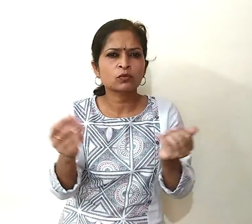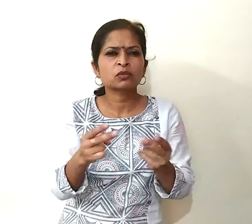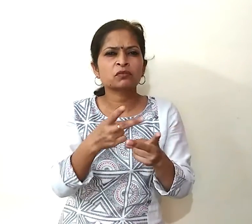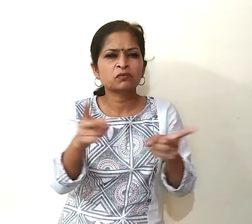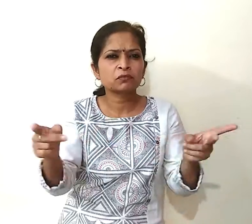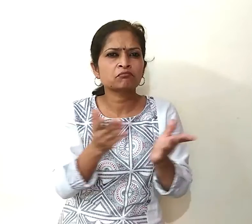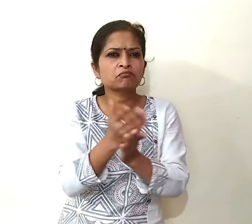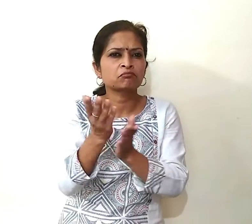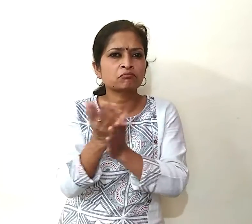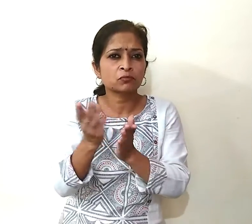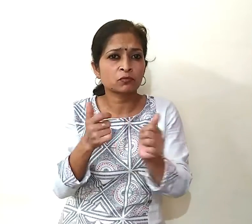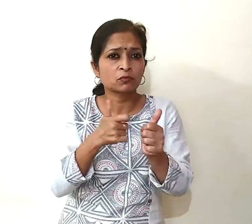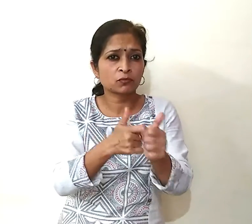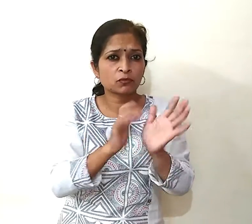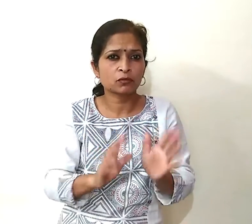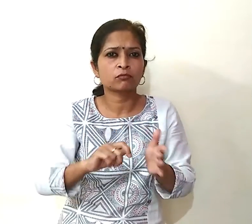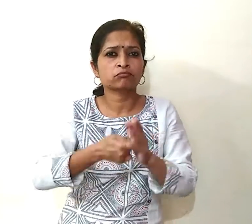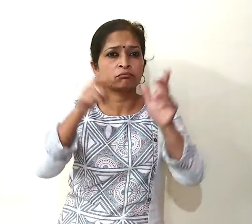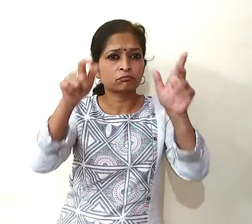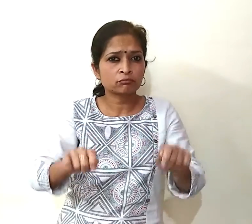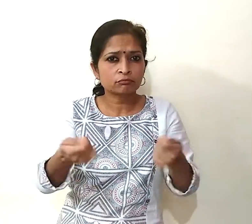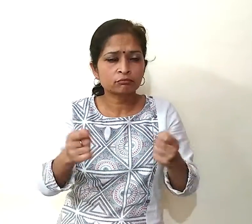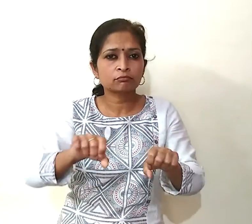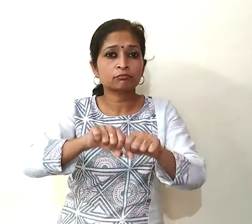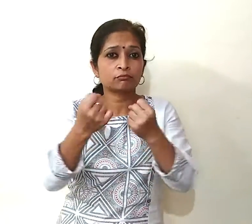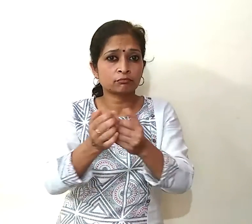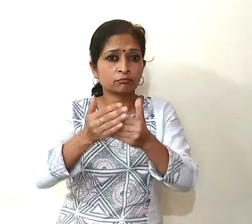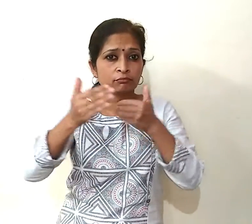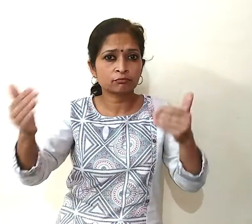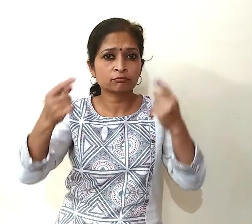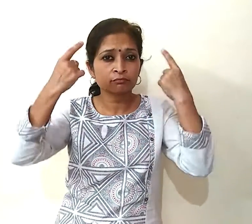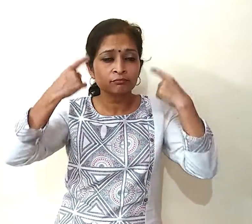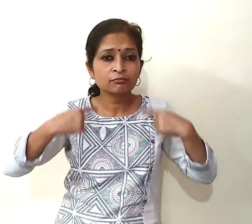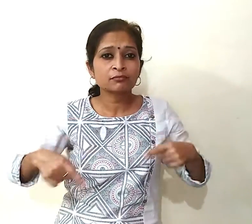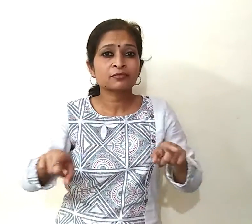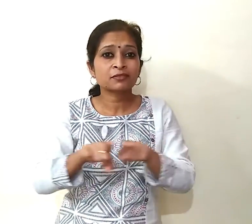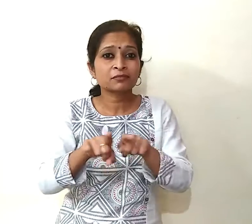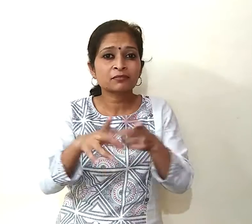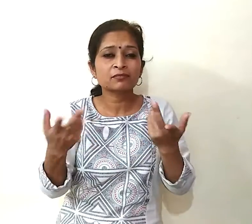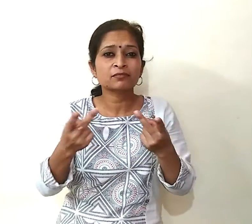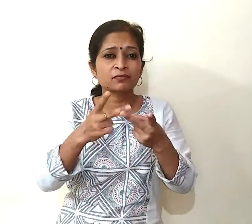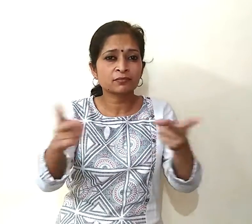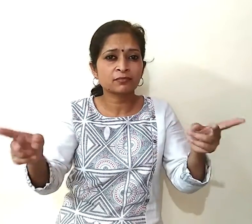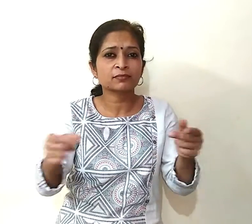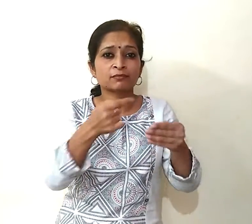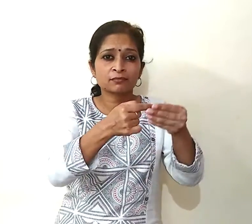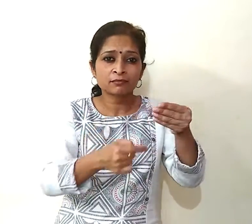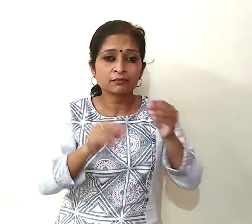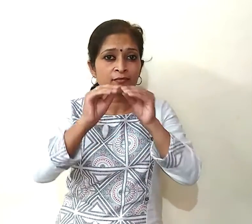सारे उपाय अपना रही है लॉक्डाउन, सोशल डिस्टेंसिंग, हाईजीन से सम्मंधित कई सारे गाइडलाइन्स दिए गए है